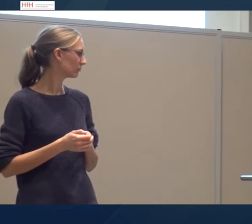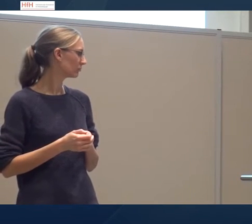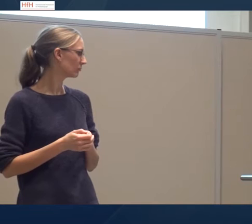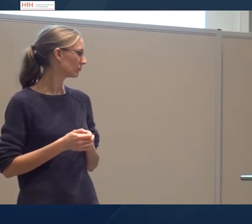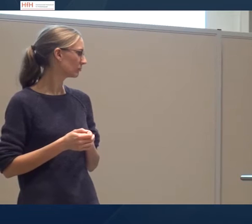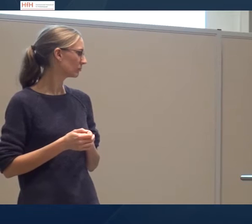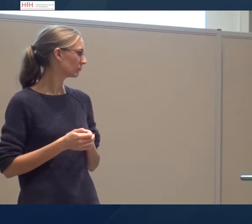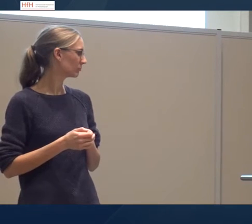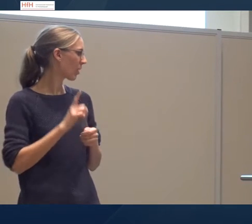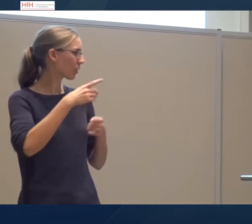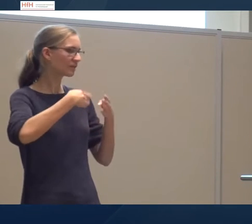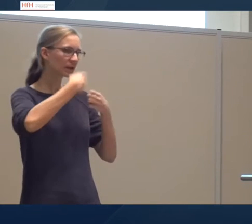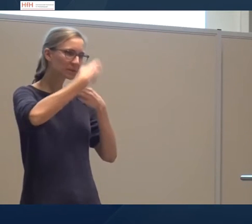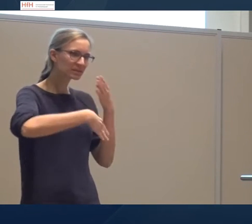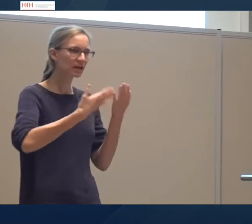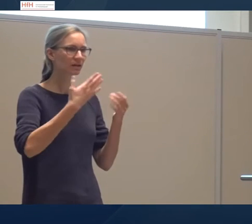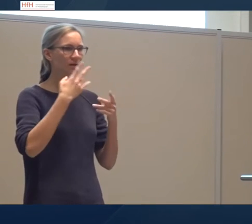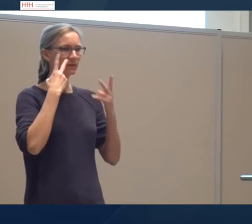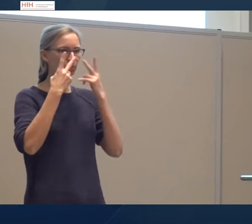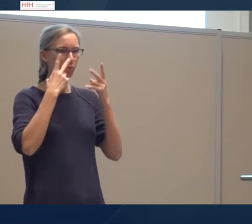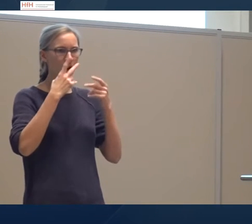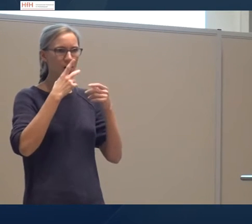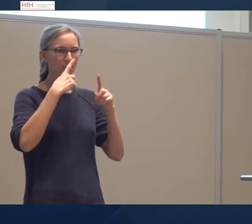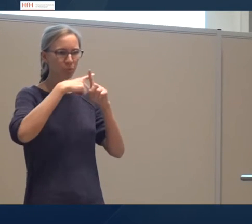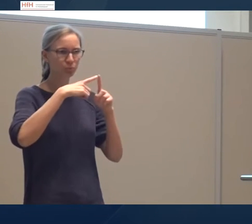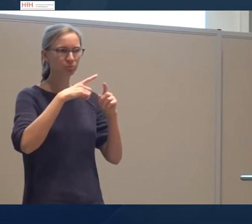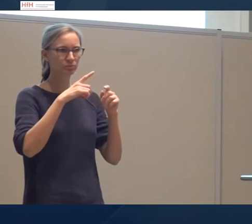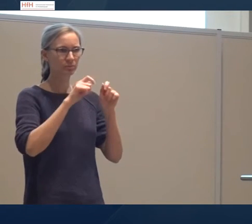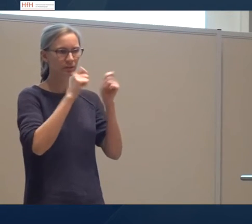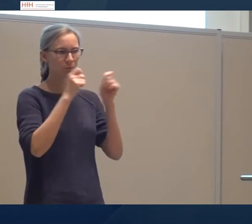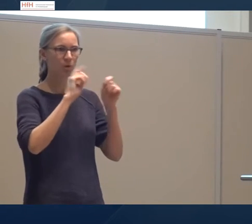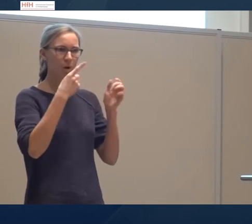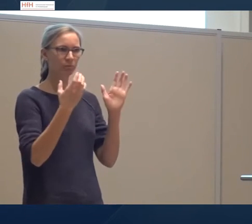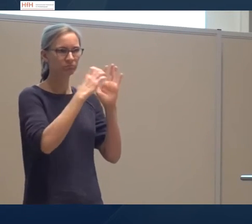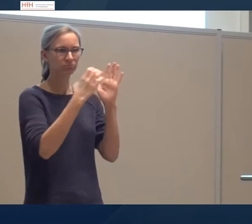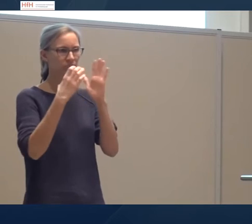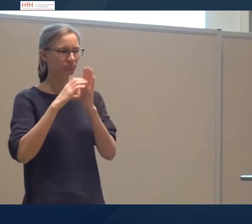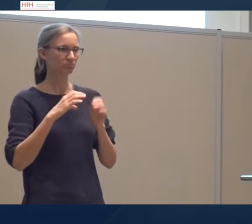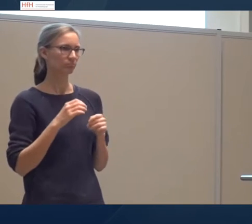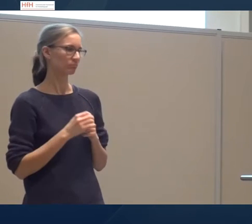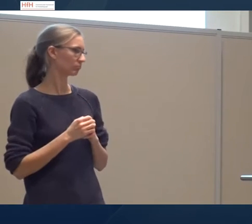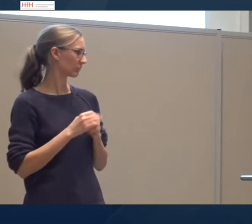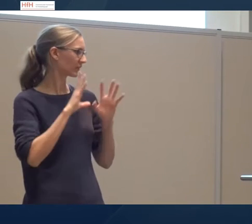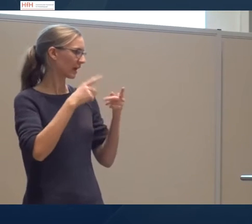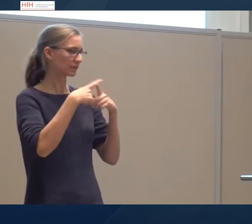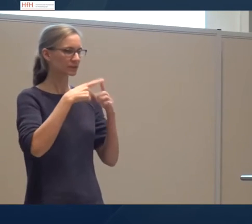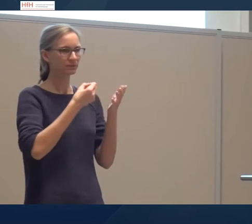und an den Mann, an die Frau gebracht, zusätzlich auch in Zeitungen und Zeitschriften inseriert.